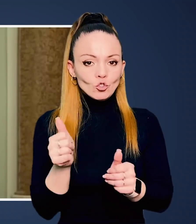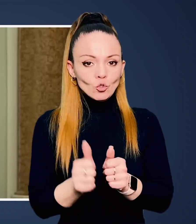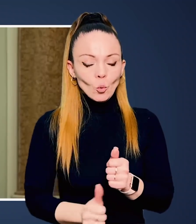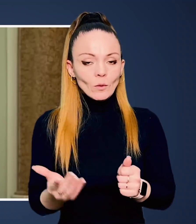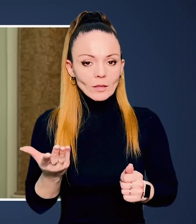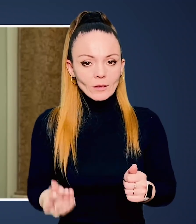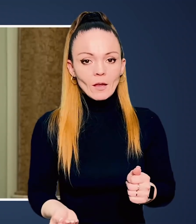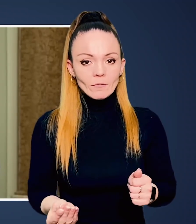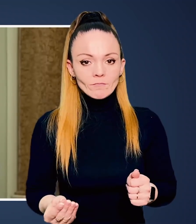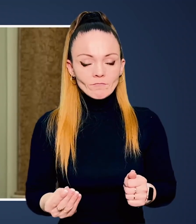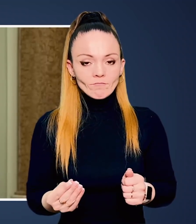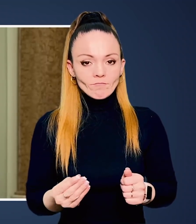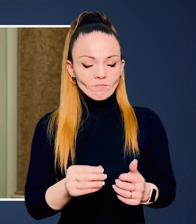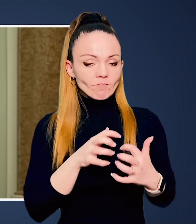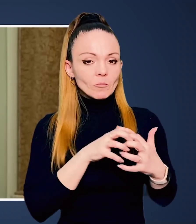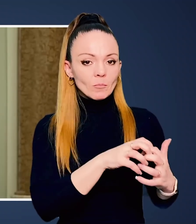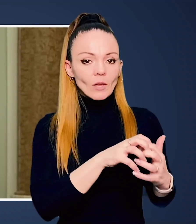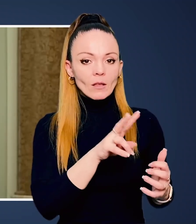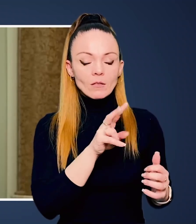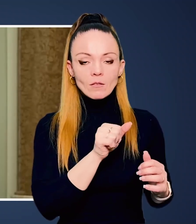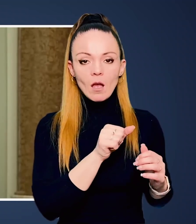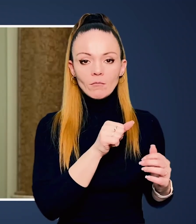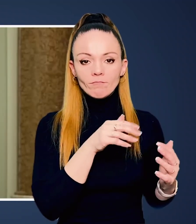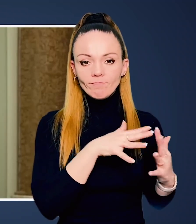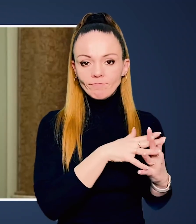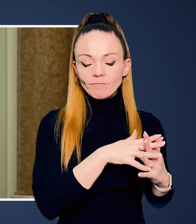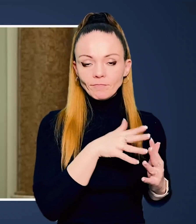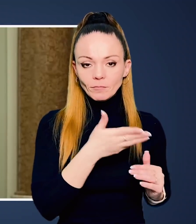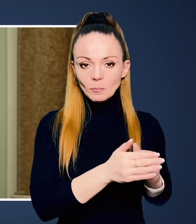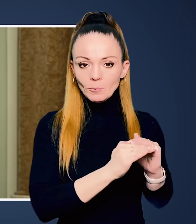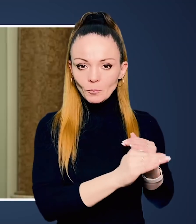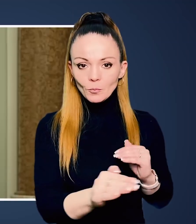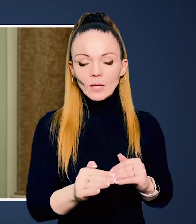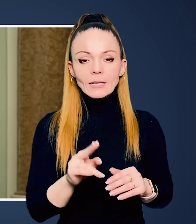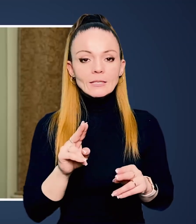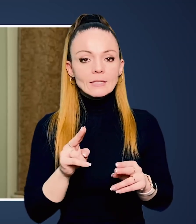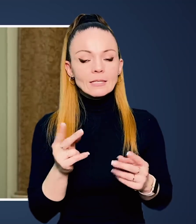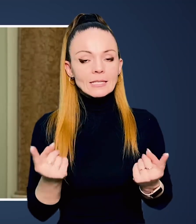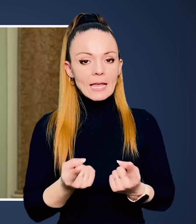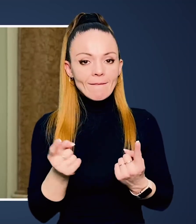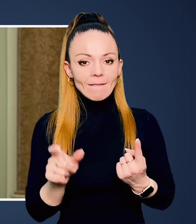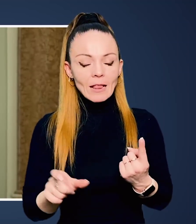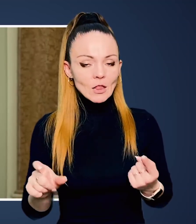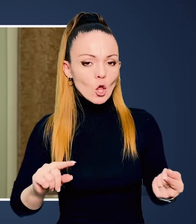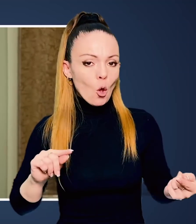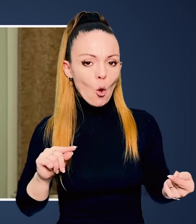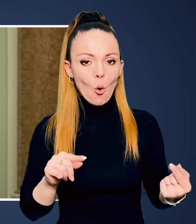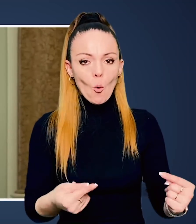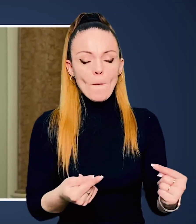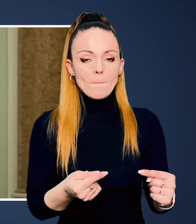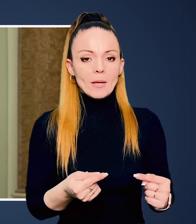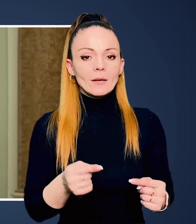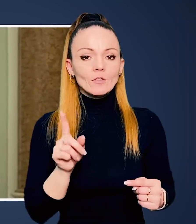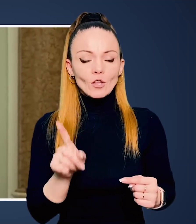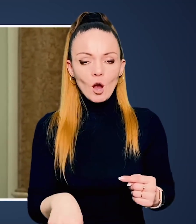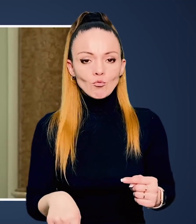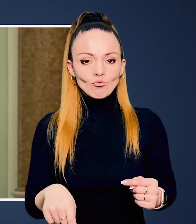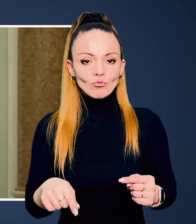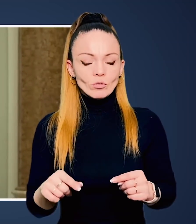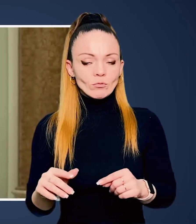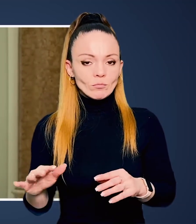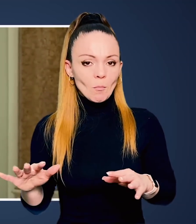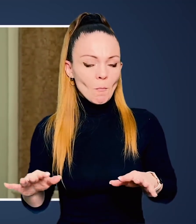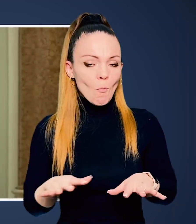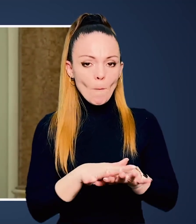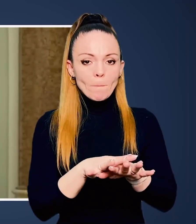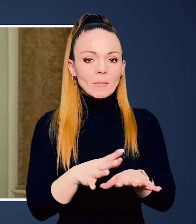і доводить це щодня, б'ючись на бойовищах. Цивільний опір